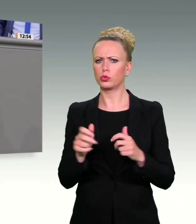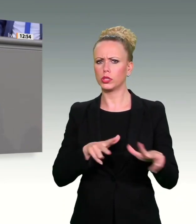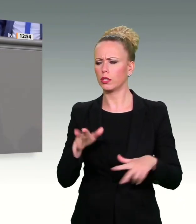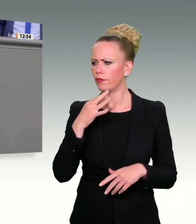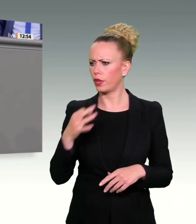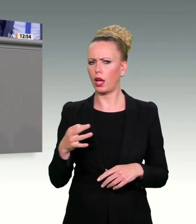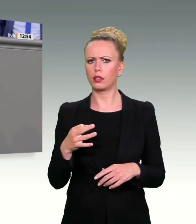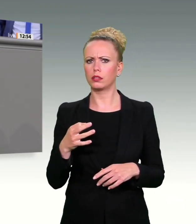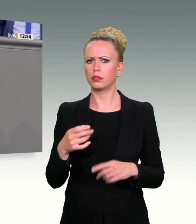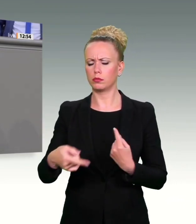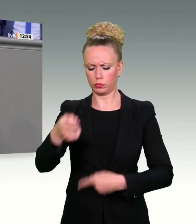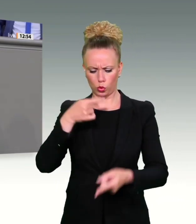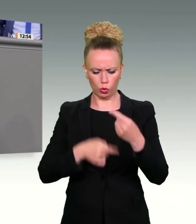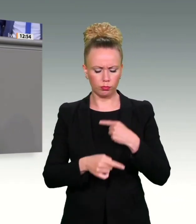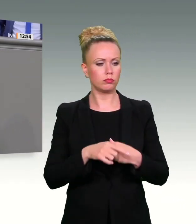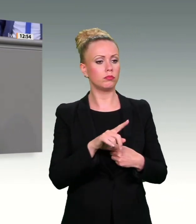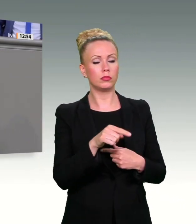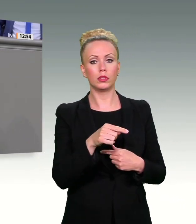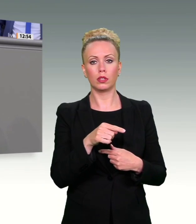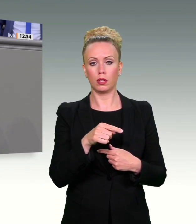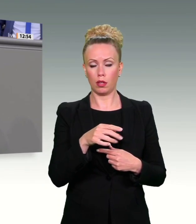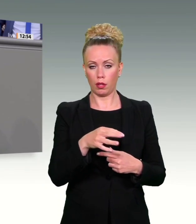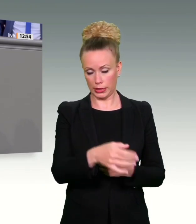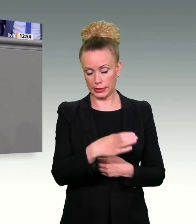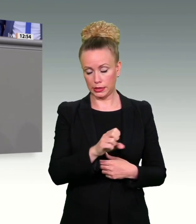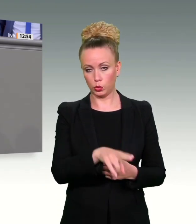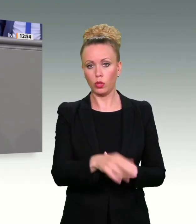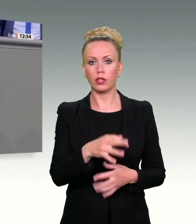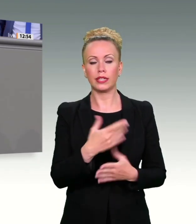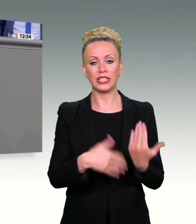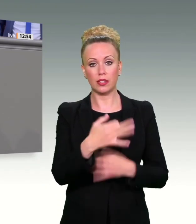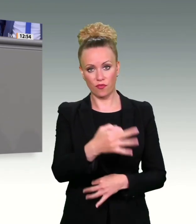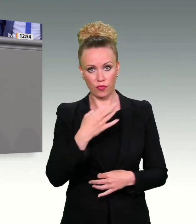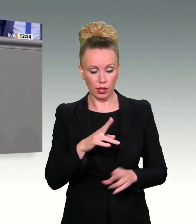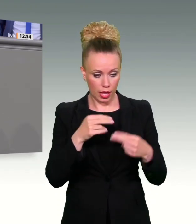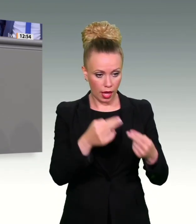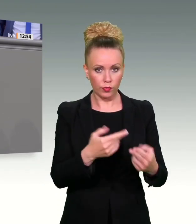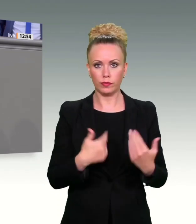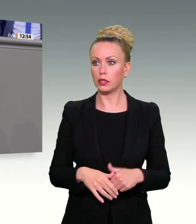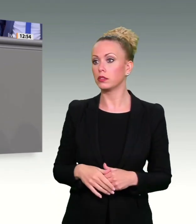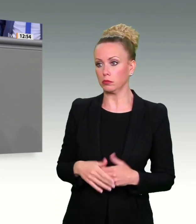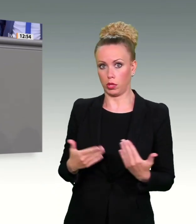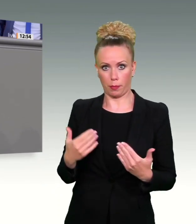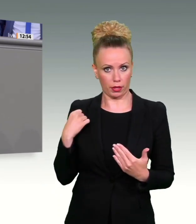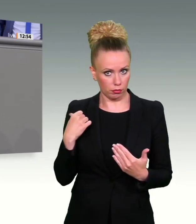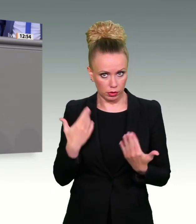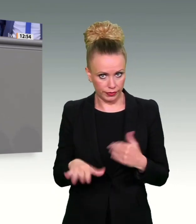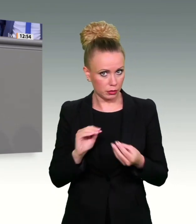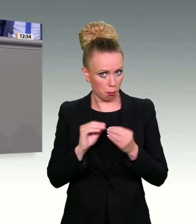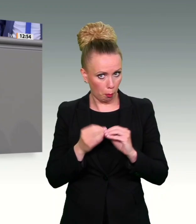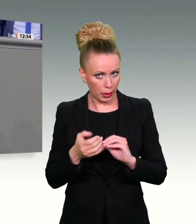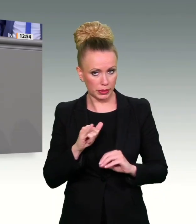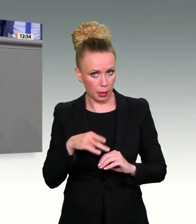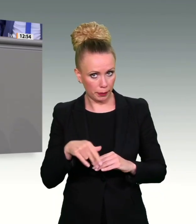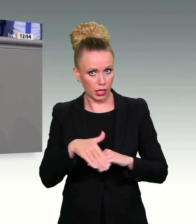2021 bei 96 Prozent dieser Straftaten kein einziges Problem mit den IP-Adressen. Nur in 3,4 Prozent